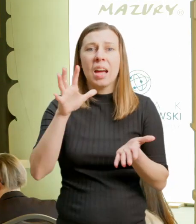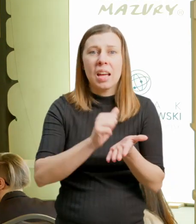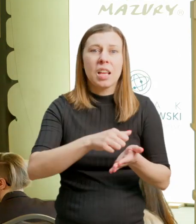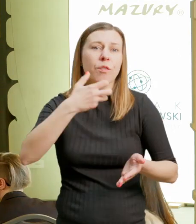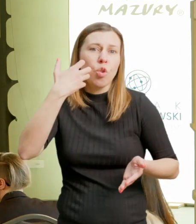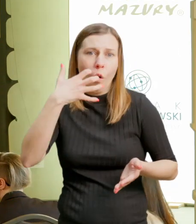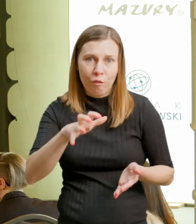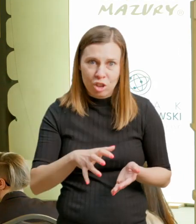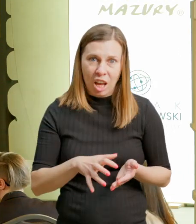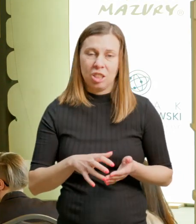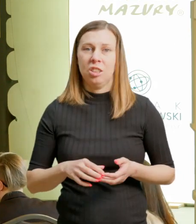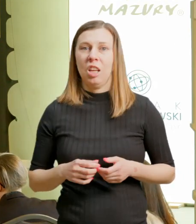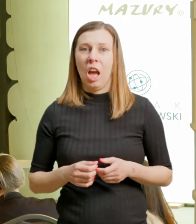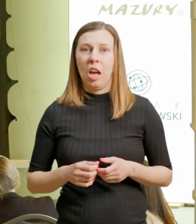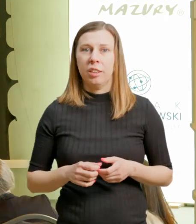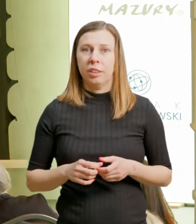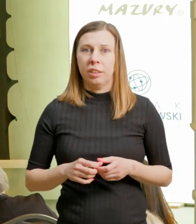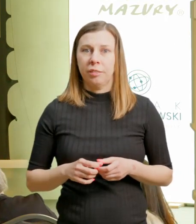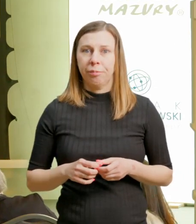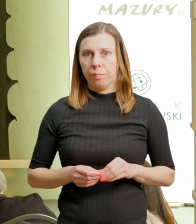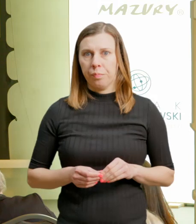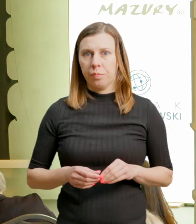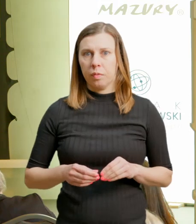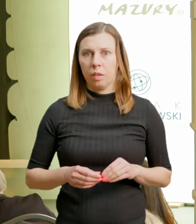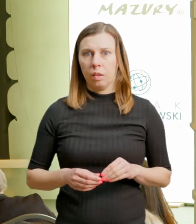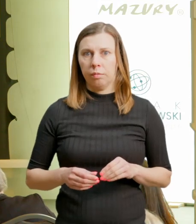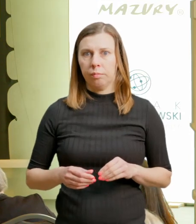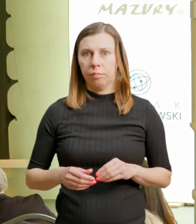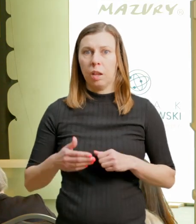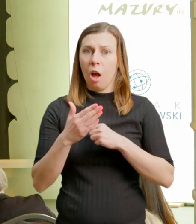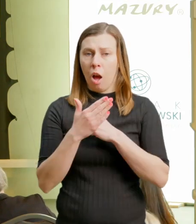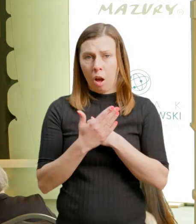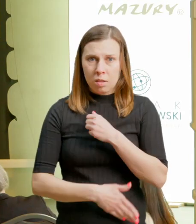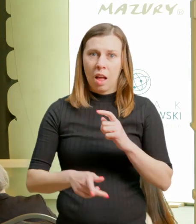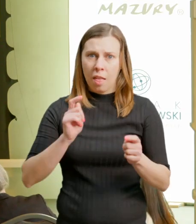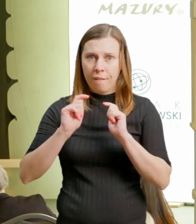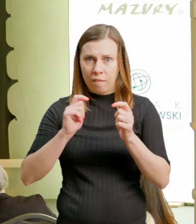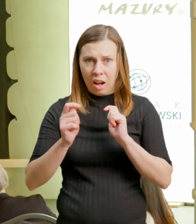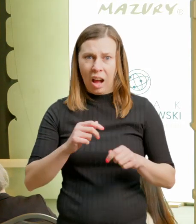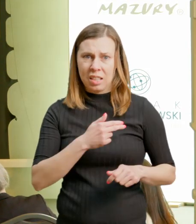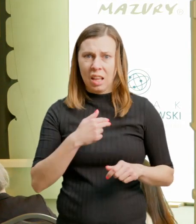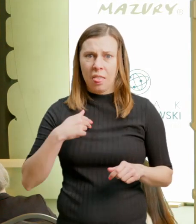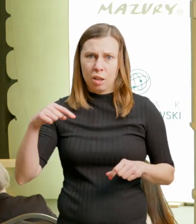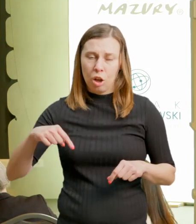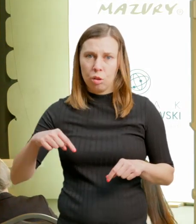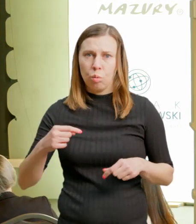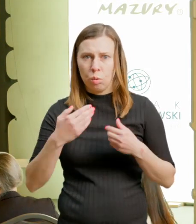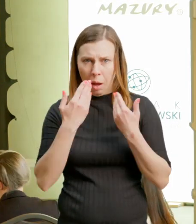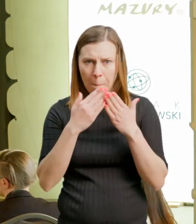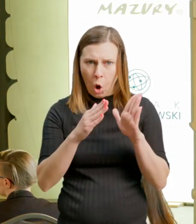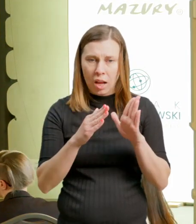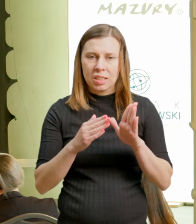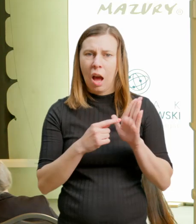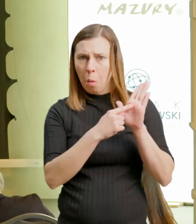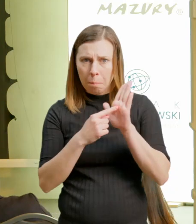wakacje nasze u nas tutaj pokazały, że turyści tak naprawdę nie dokonywali dużo wcześniejszych rezerwacji.